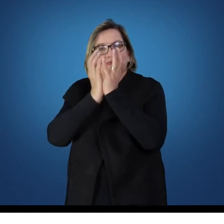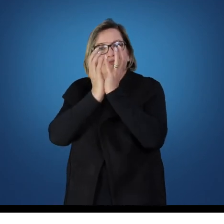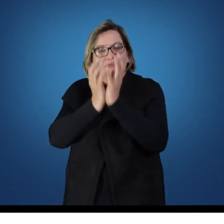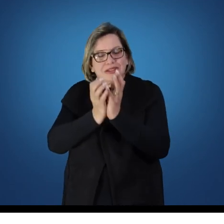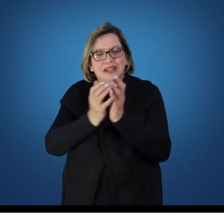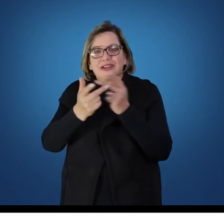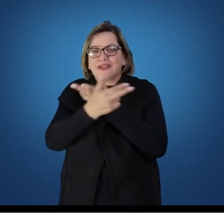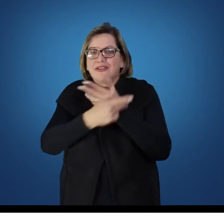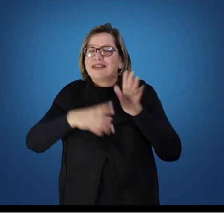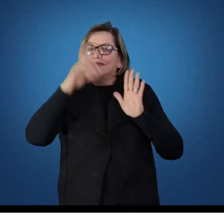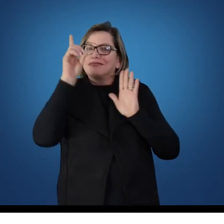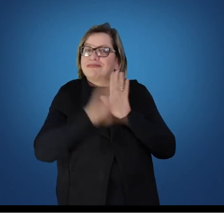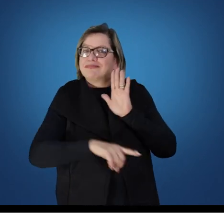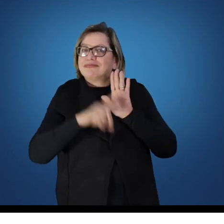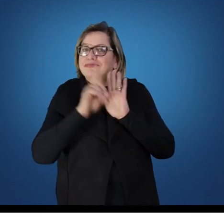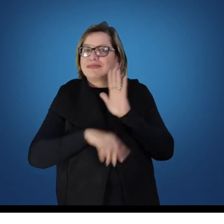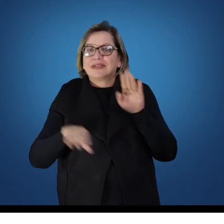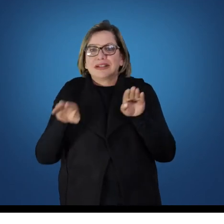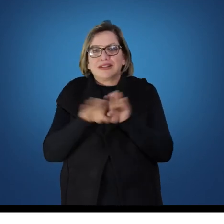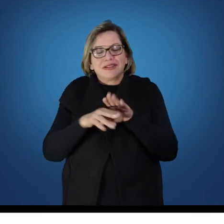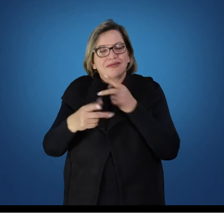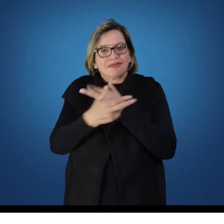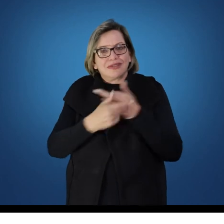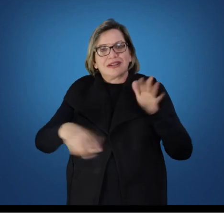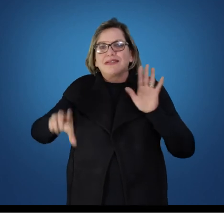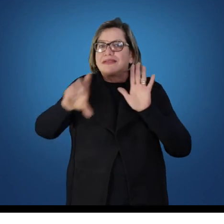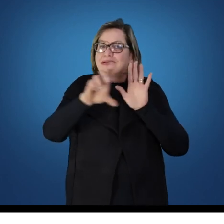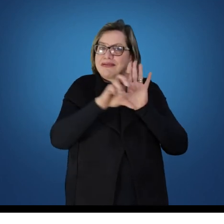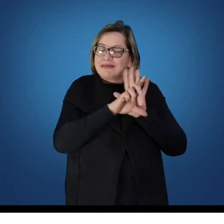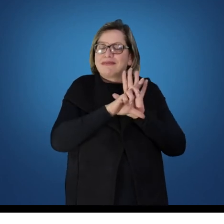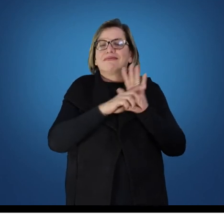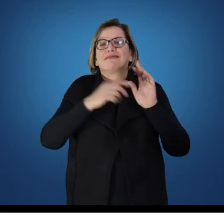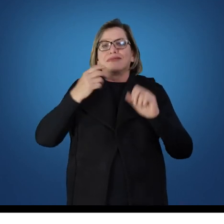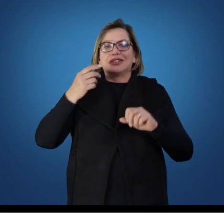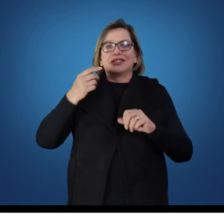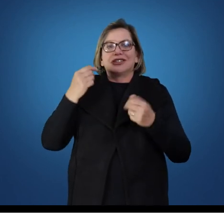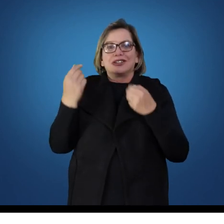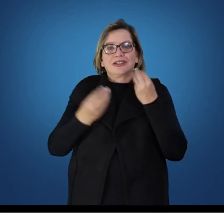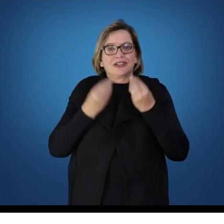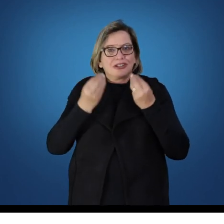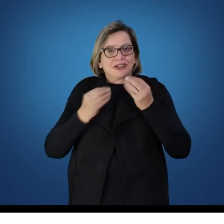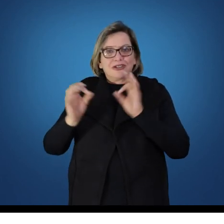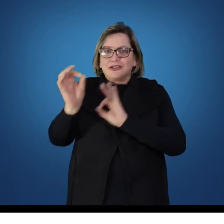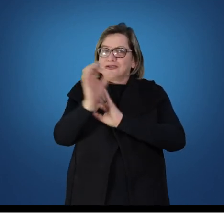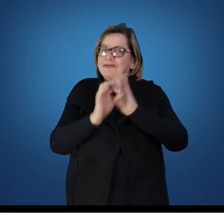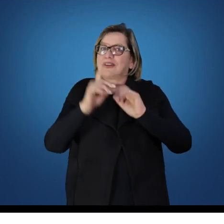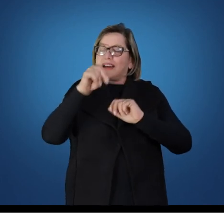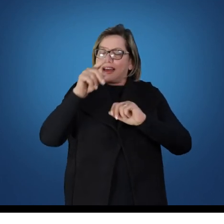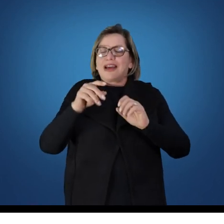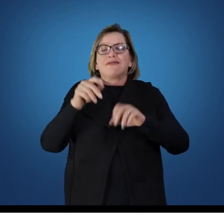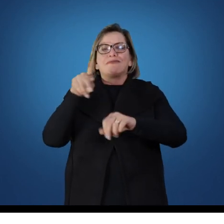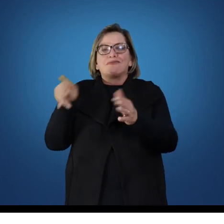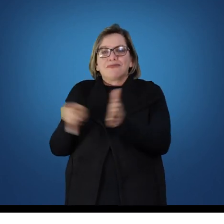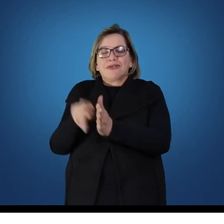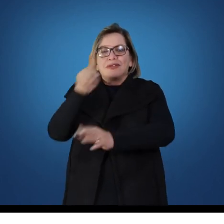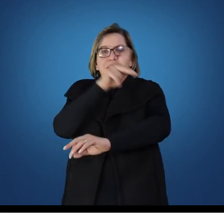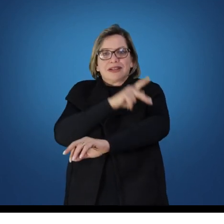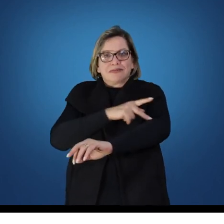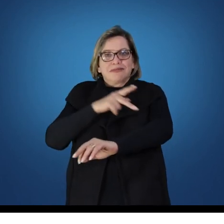decretos e de aparatos legais que a confirmam enquanto elemento pedagógico do sistema educacional muito